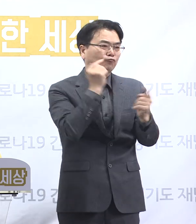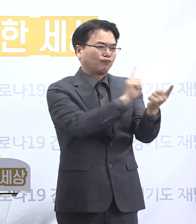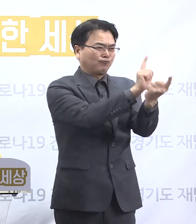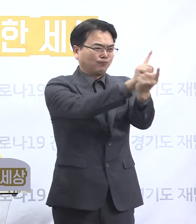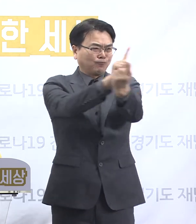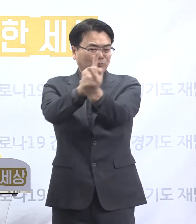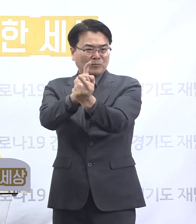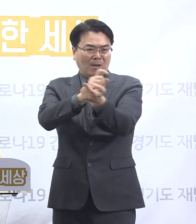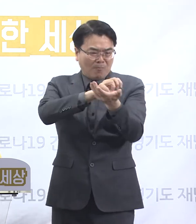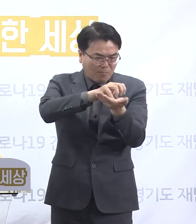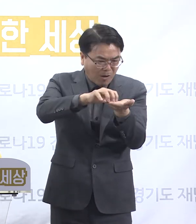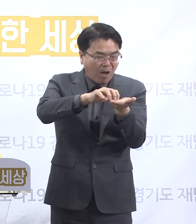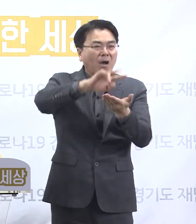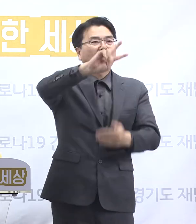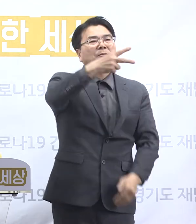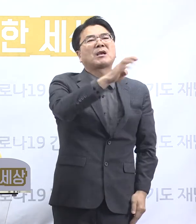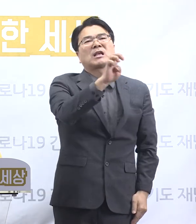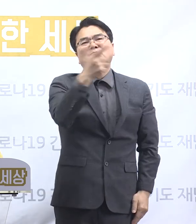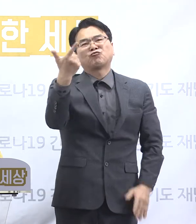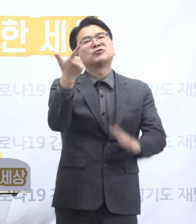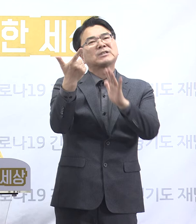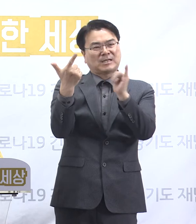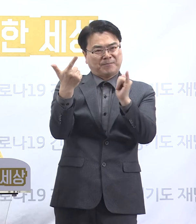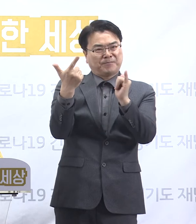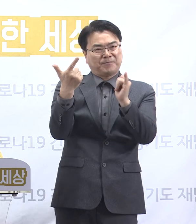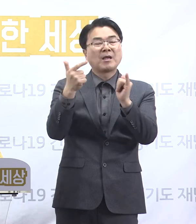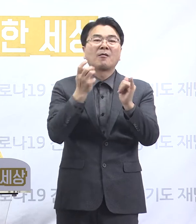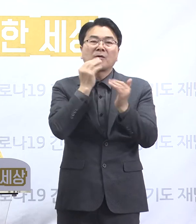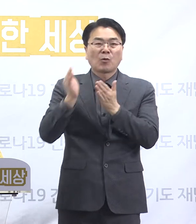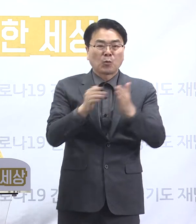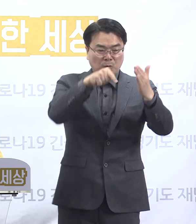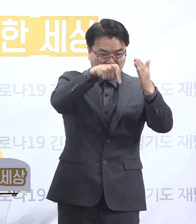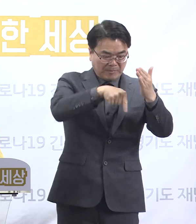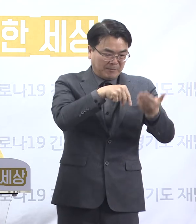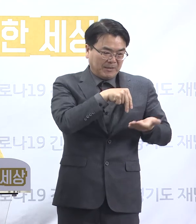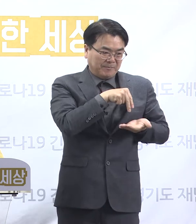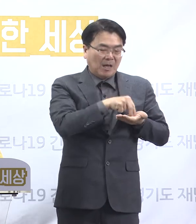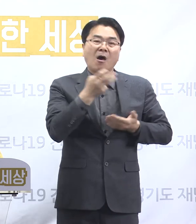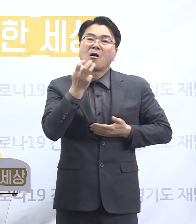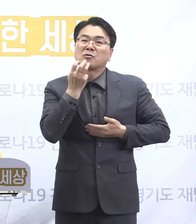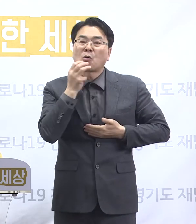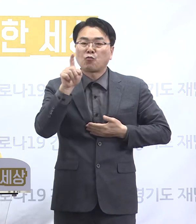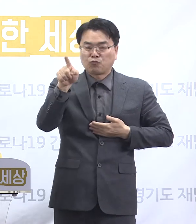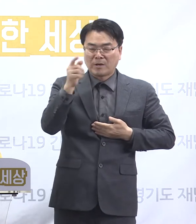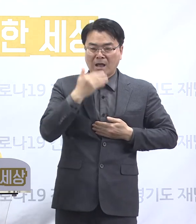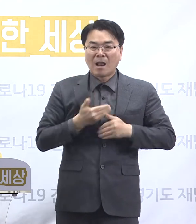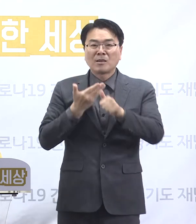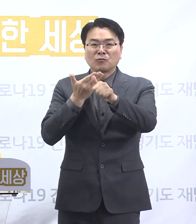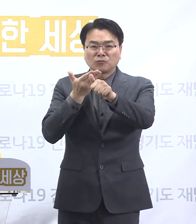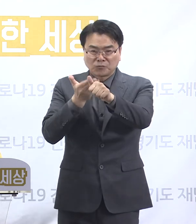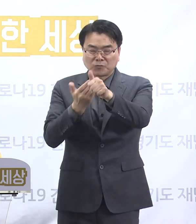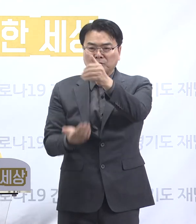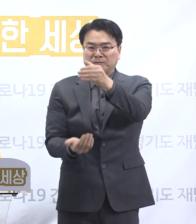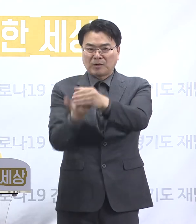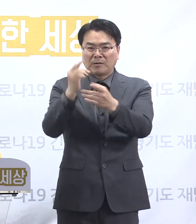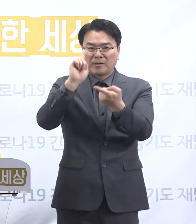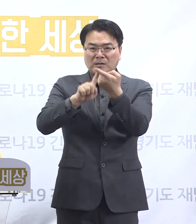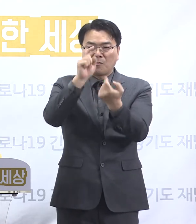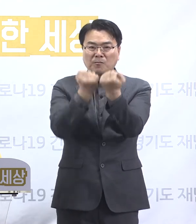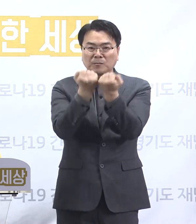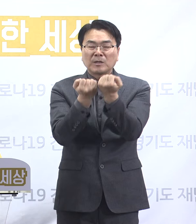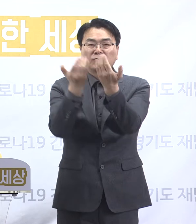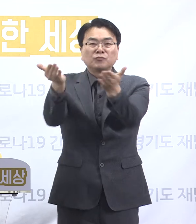246명으로 파악됩니다. 도에서는 서울시 강남구와 송파구에 확진자 및 발신 상황을